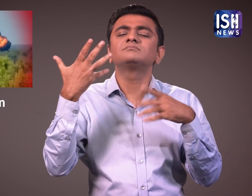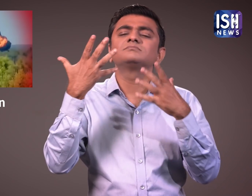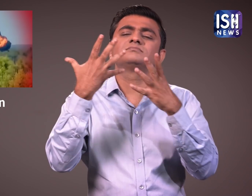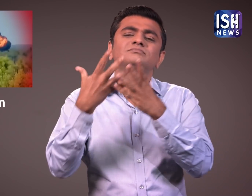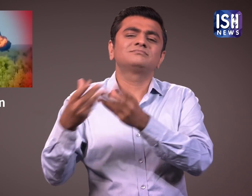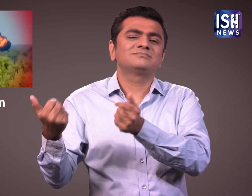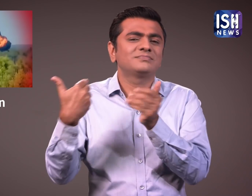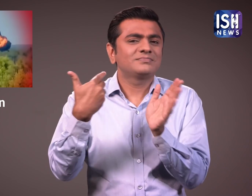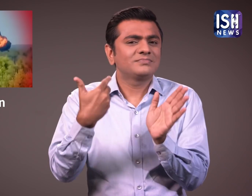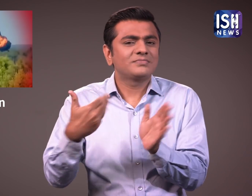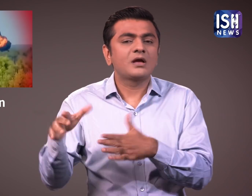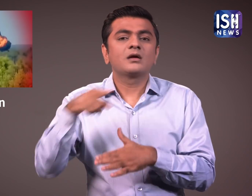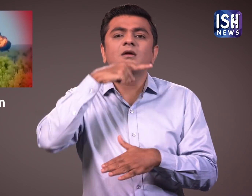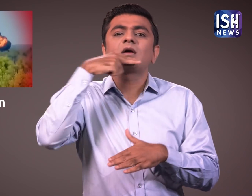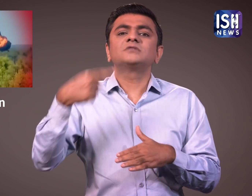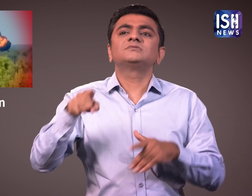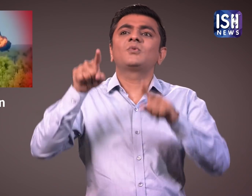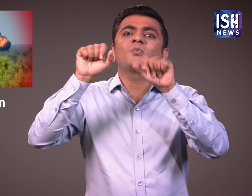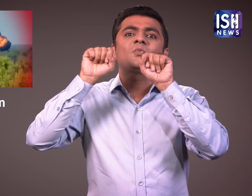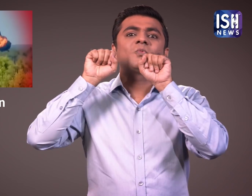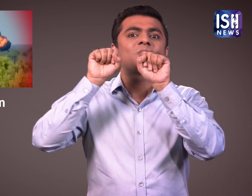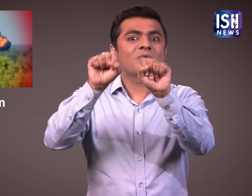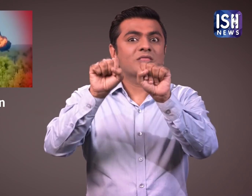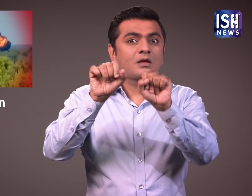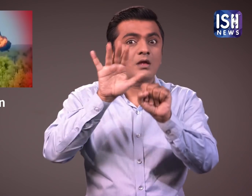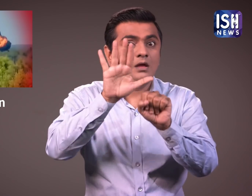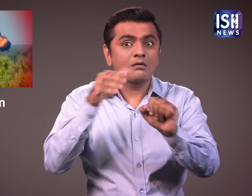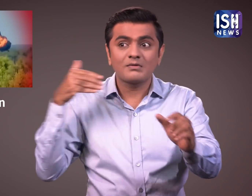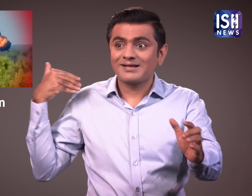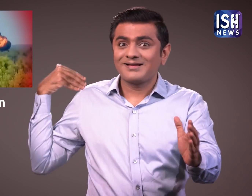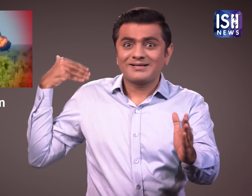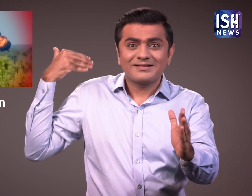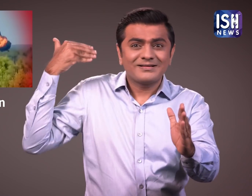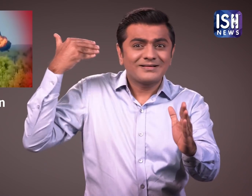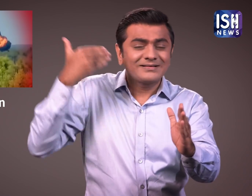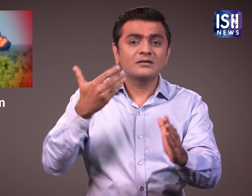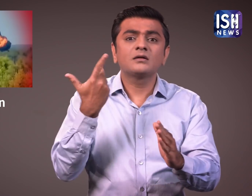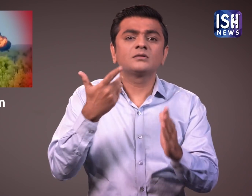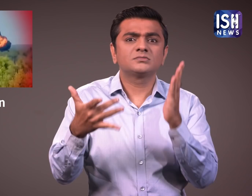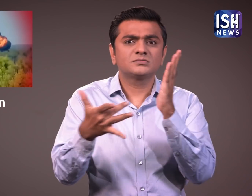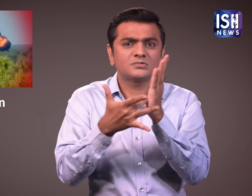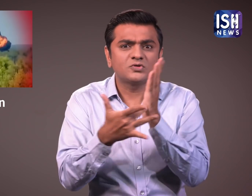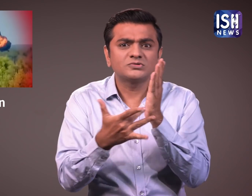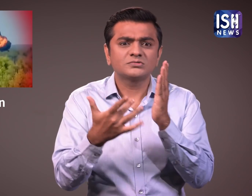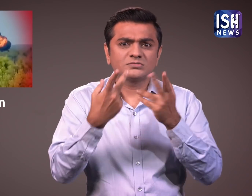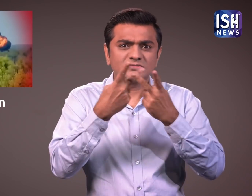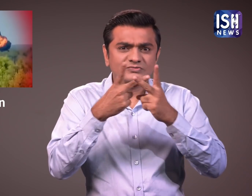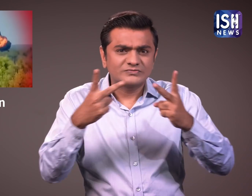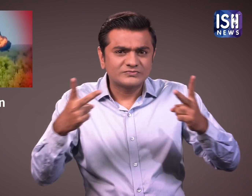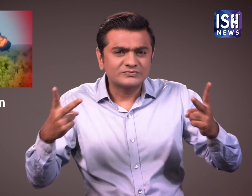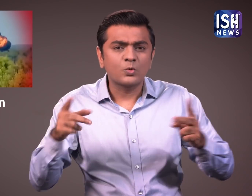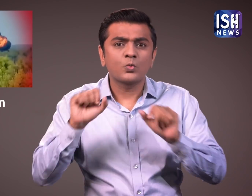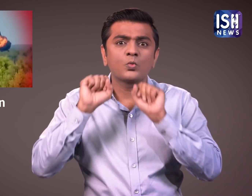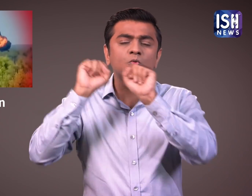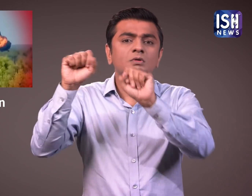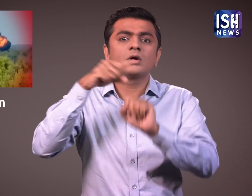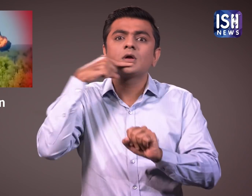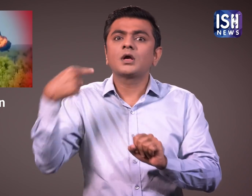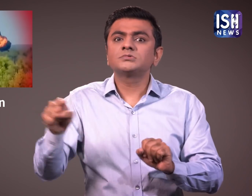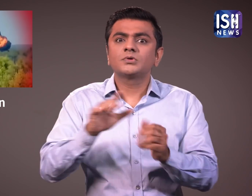अंदतावा समाप्थ हो गया और रूस पर उनकी सरकार का शासन शुरू हुआ। तब से रूस ने कभी भी सैन्यों उपकरनों का निर्मान नहीं किया